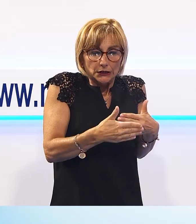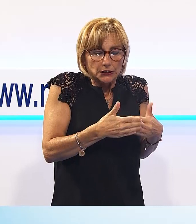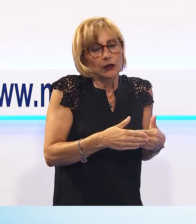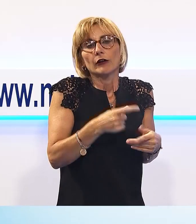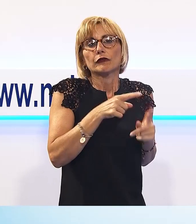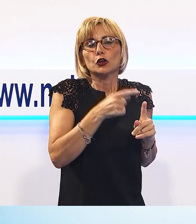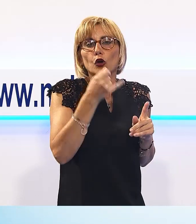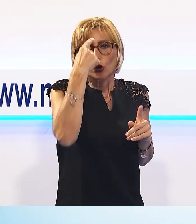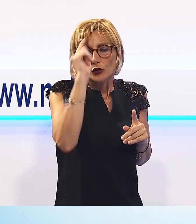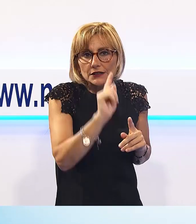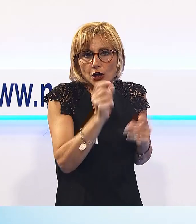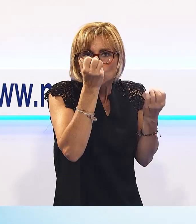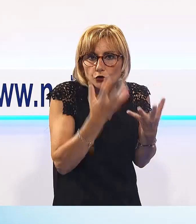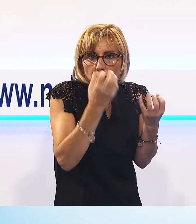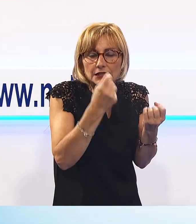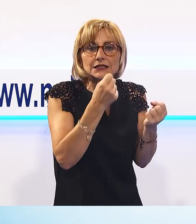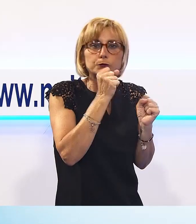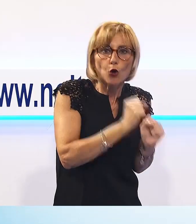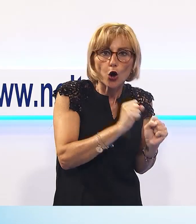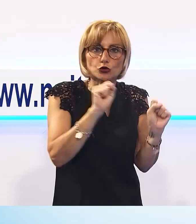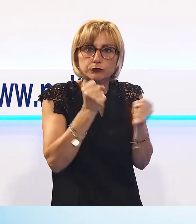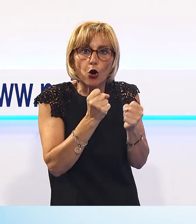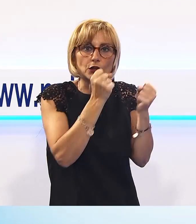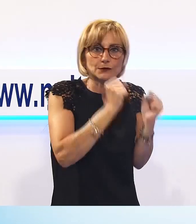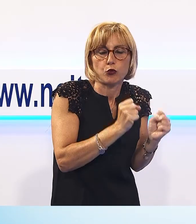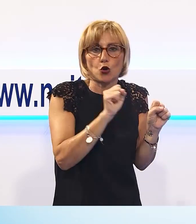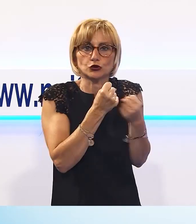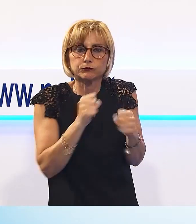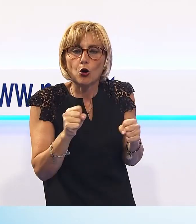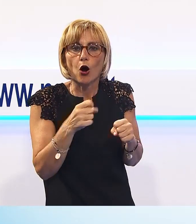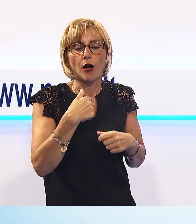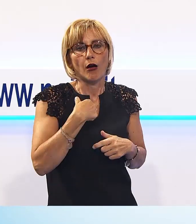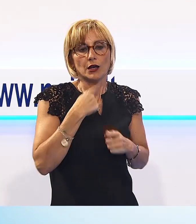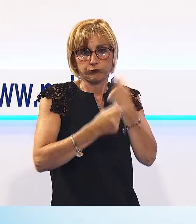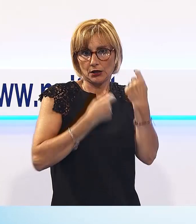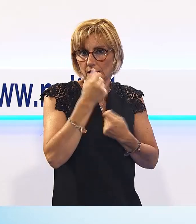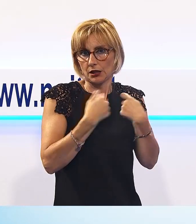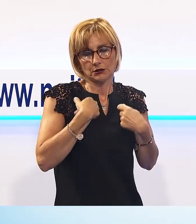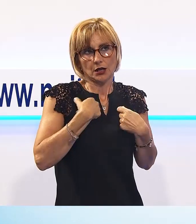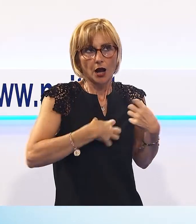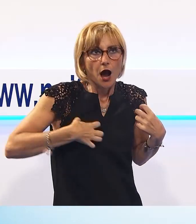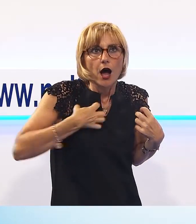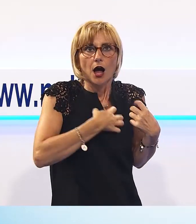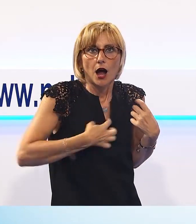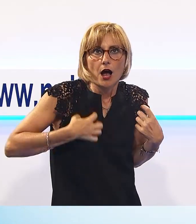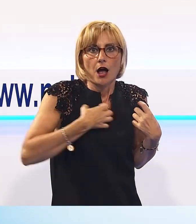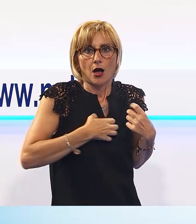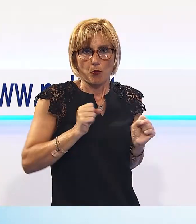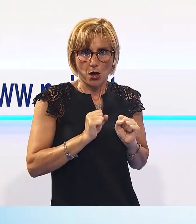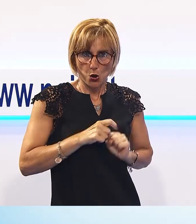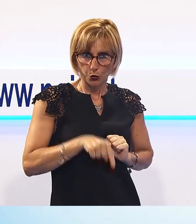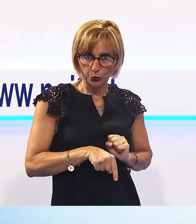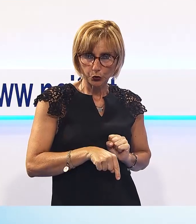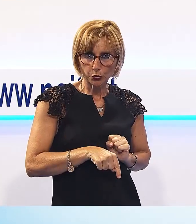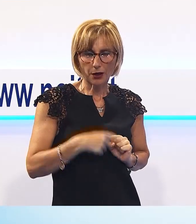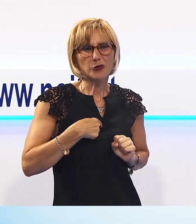succedeva, se si poteva fare o non si poteva fare. Questa è un'esperienza che non voglio più provare, perché è stato veramente brutto, perché poi dove